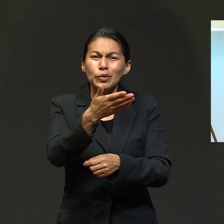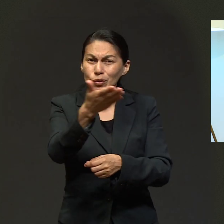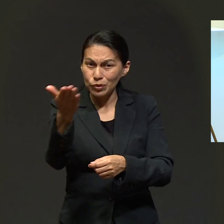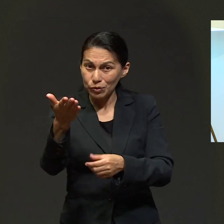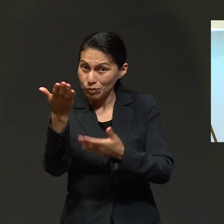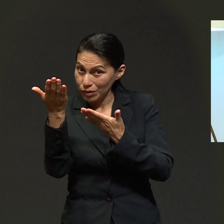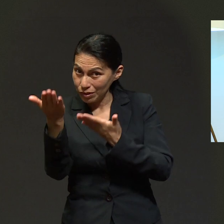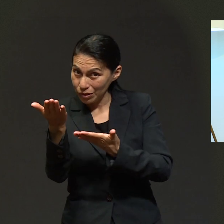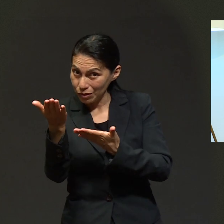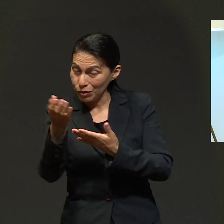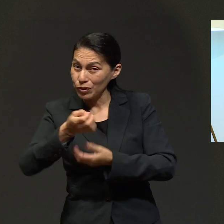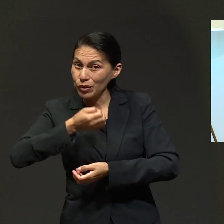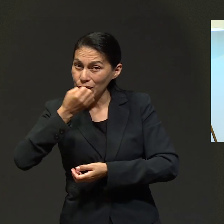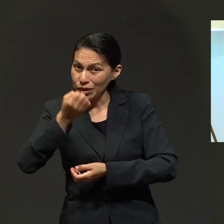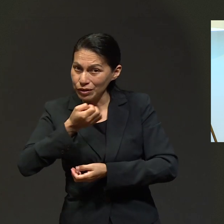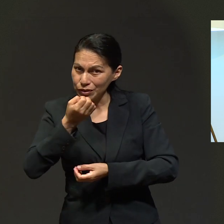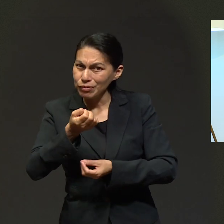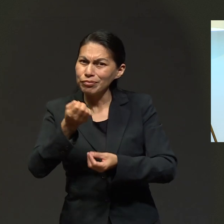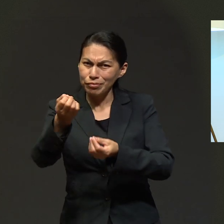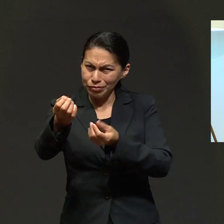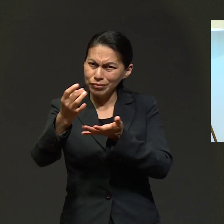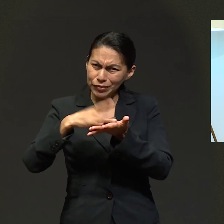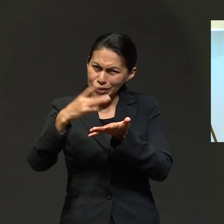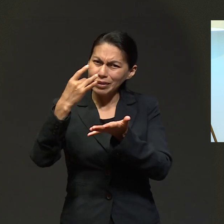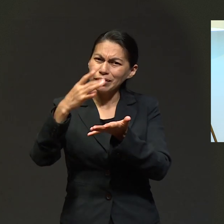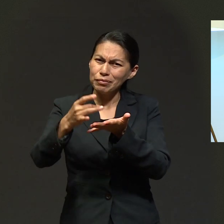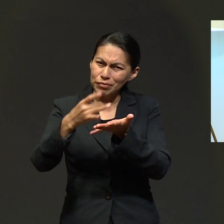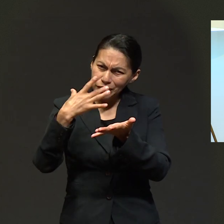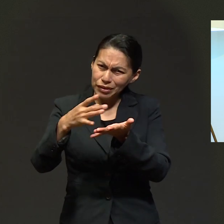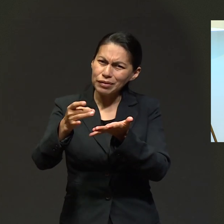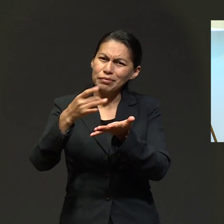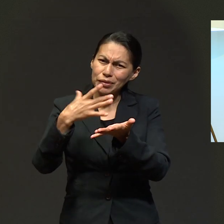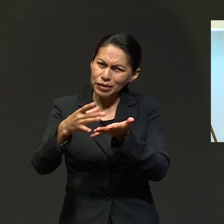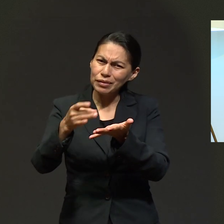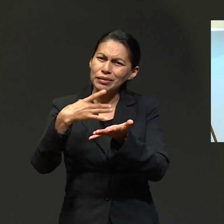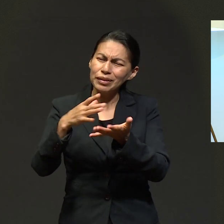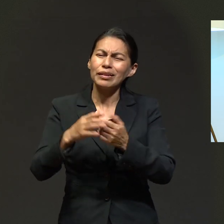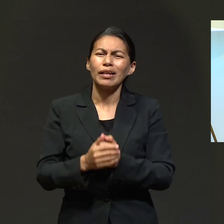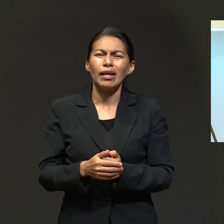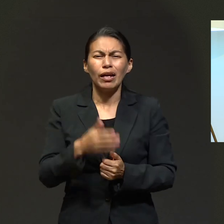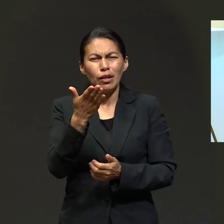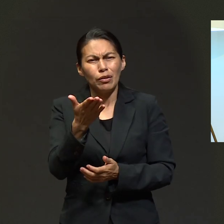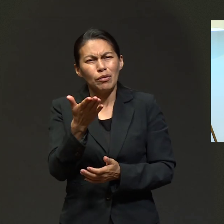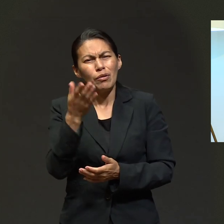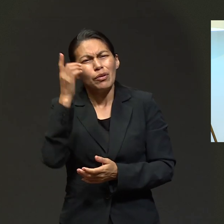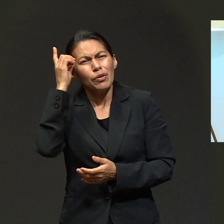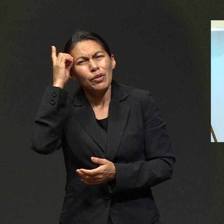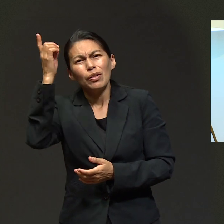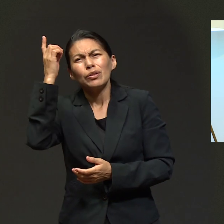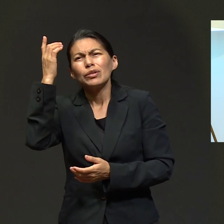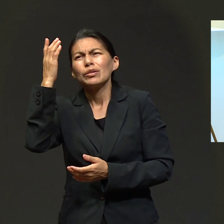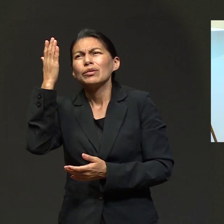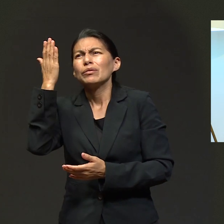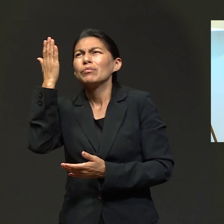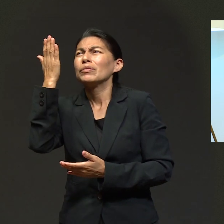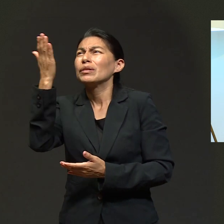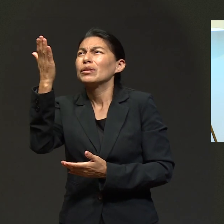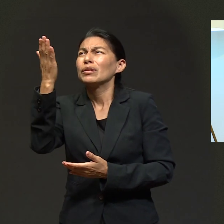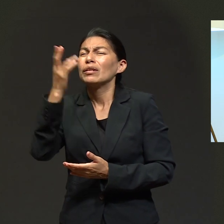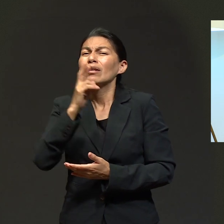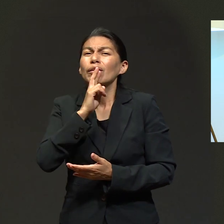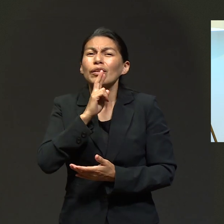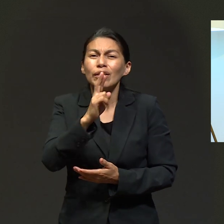eso, vamos a enviar los pedidos de oración y también todas aquellas peticiones que Dios te haya